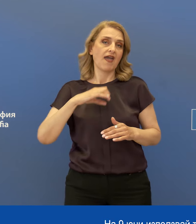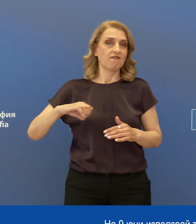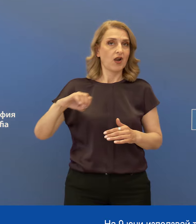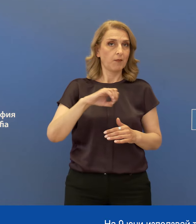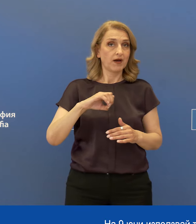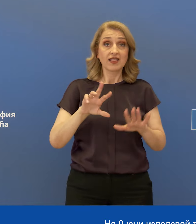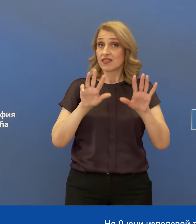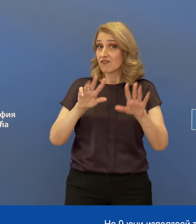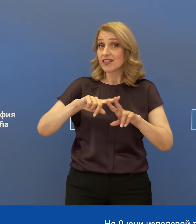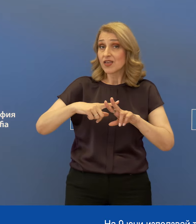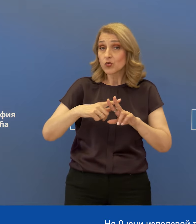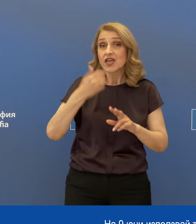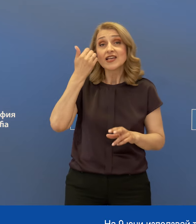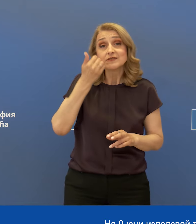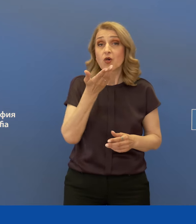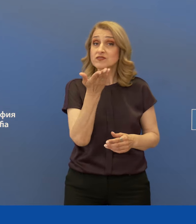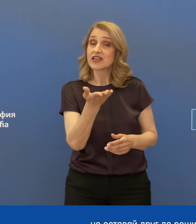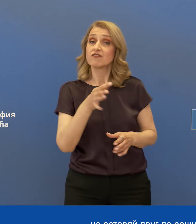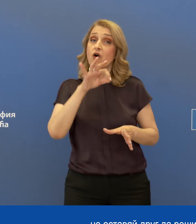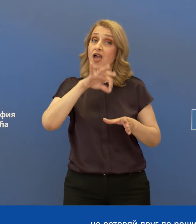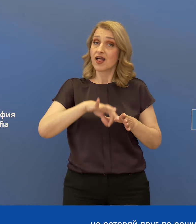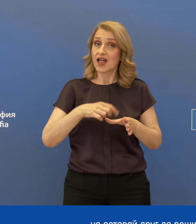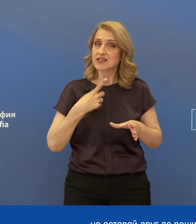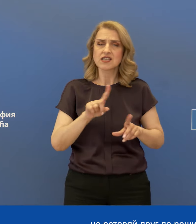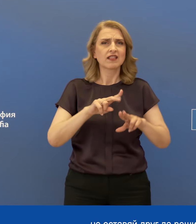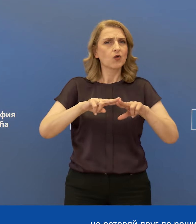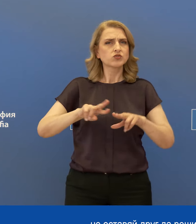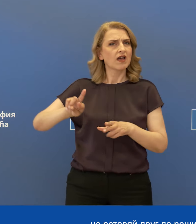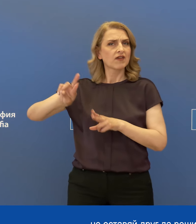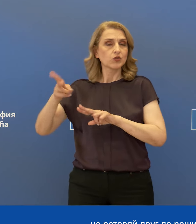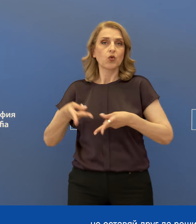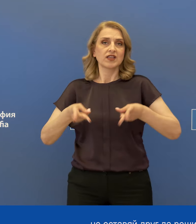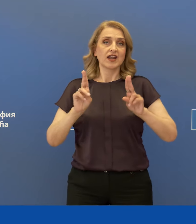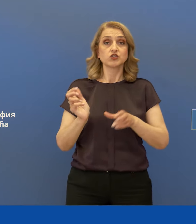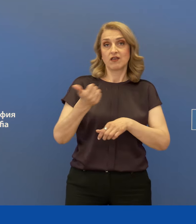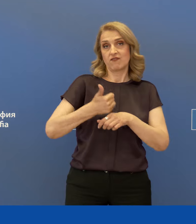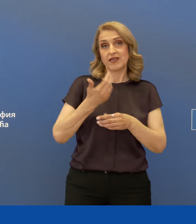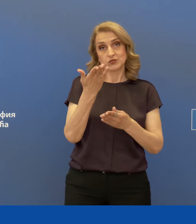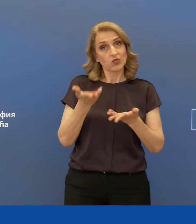На 9 юни използвай твоя глас. Не оставяй друг да реши вместо теб.